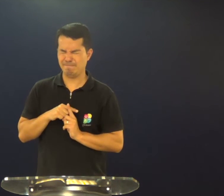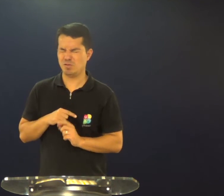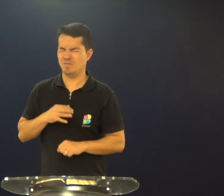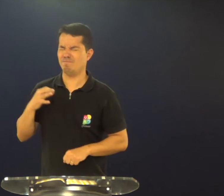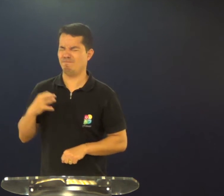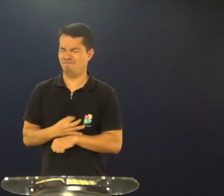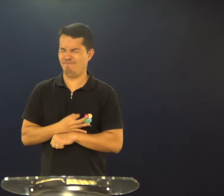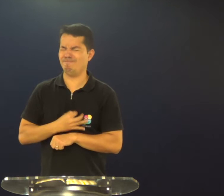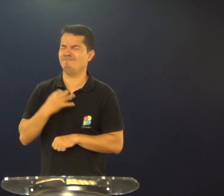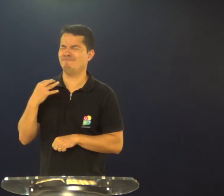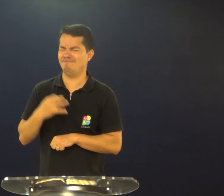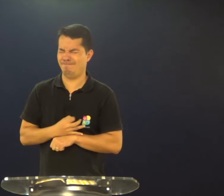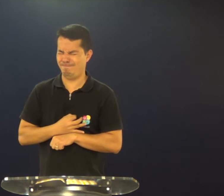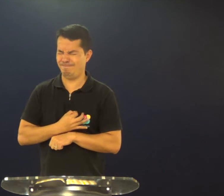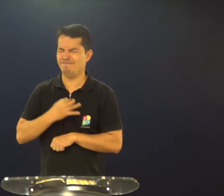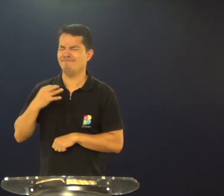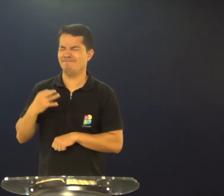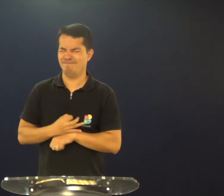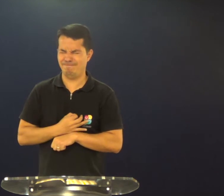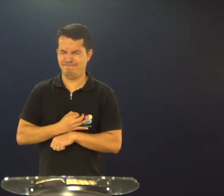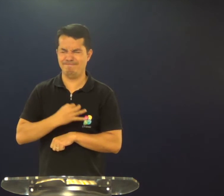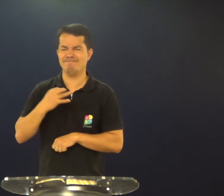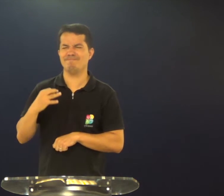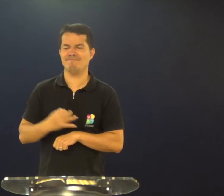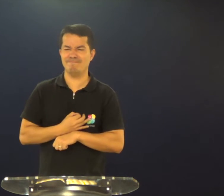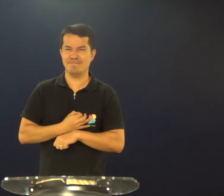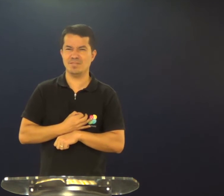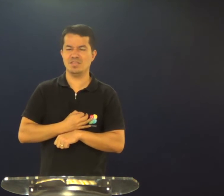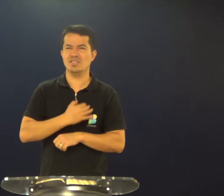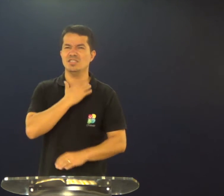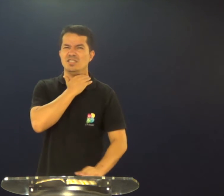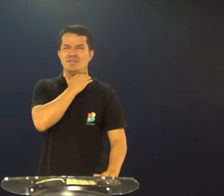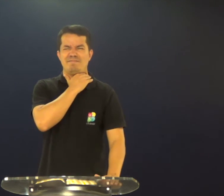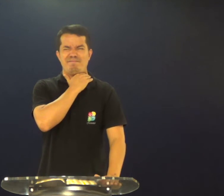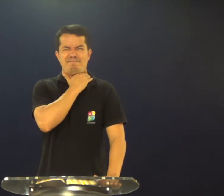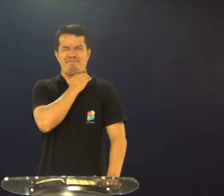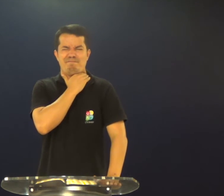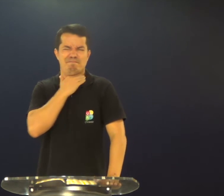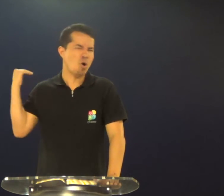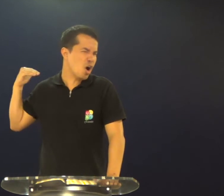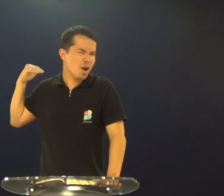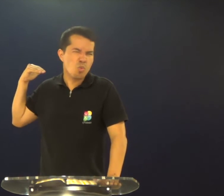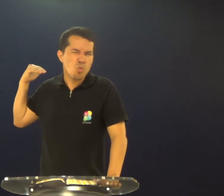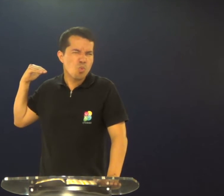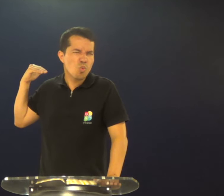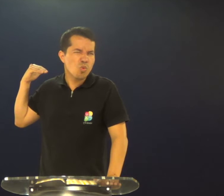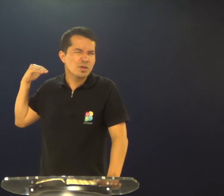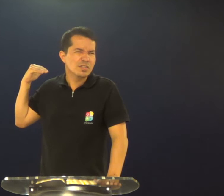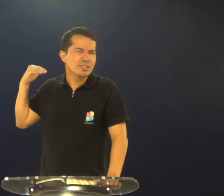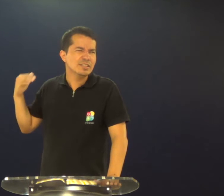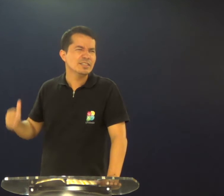Jesus aguentou a cruz, suportou a cruz até a morte,